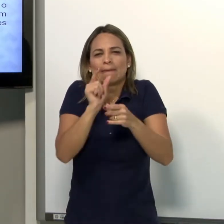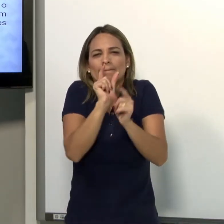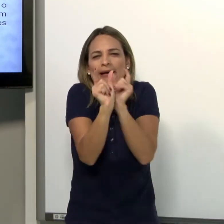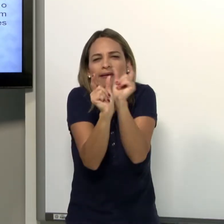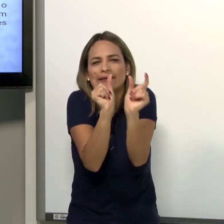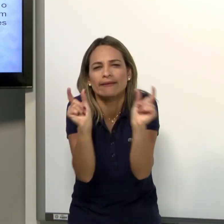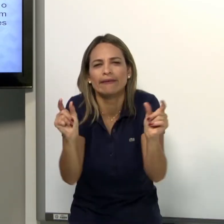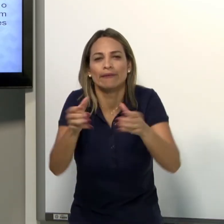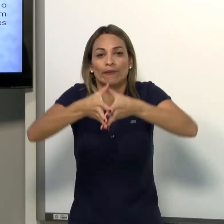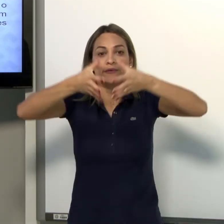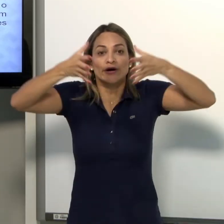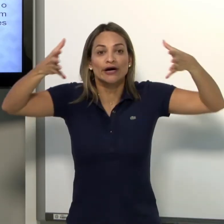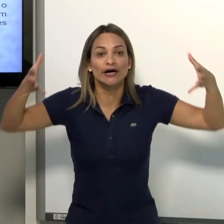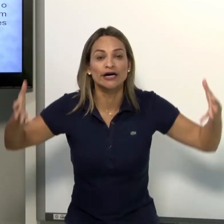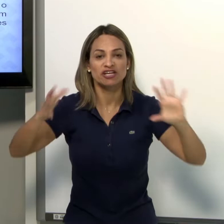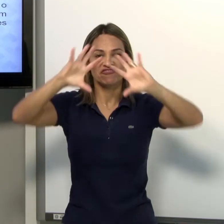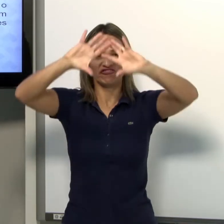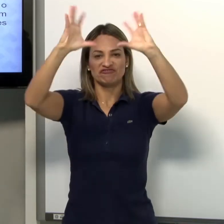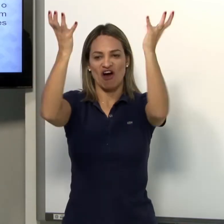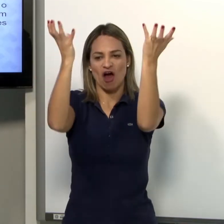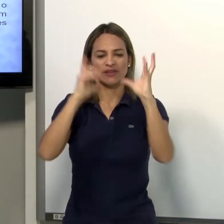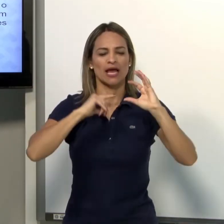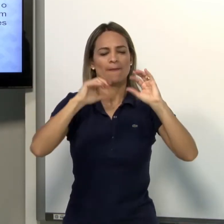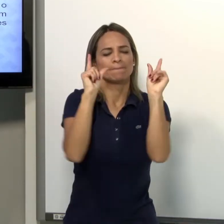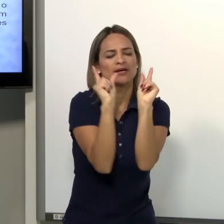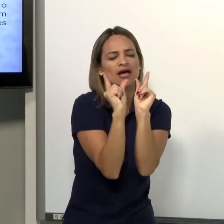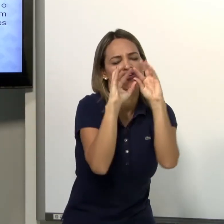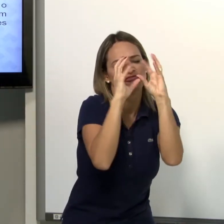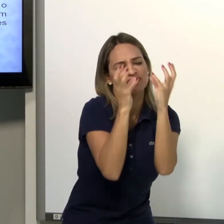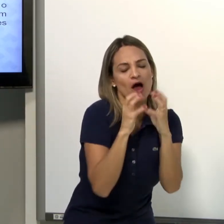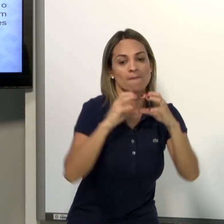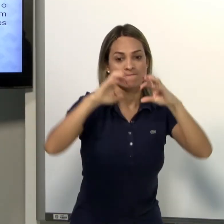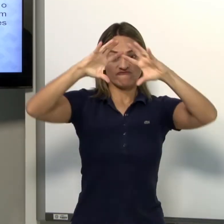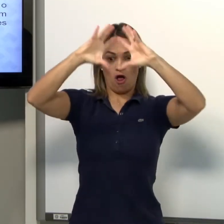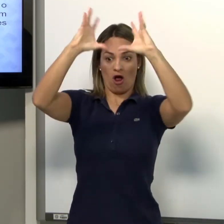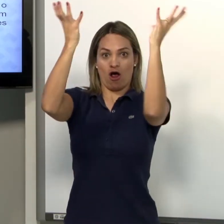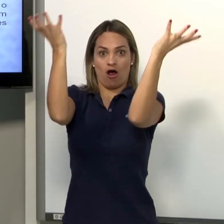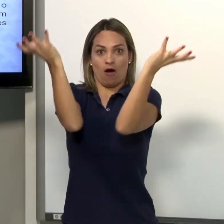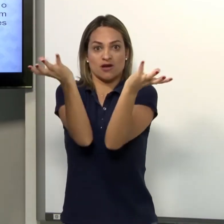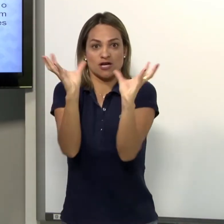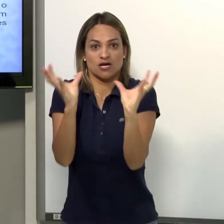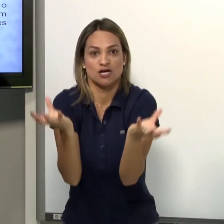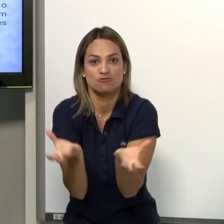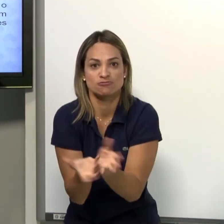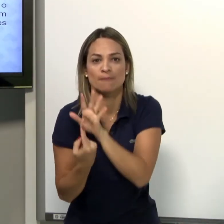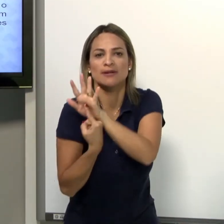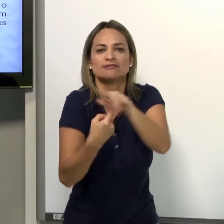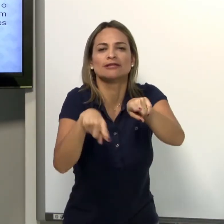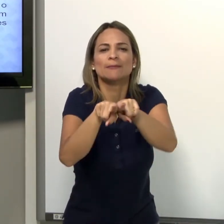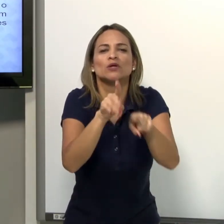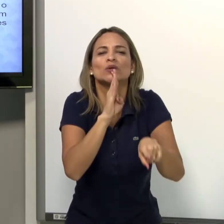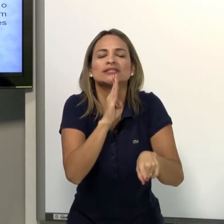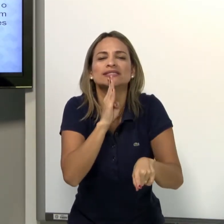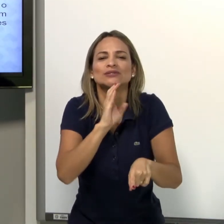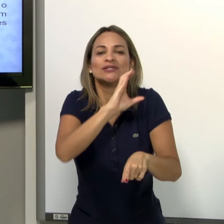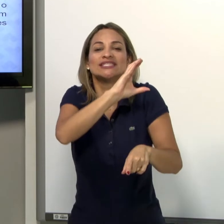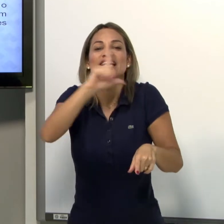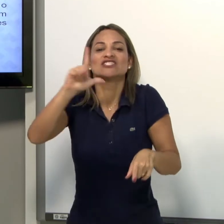Classificadores, especificadores. Definem tamanho, forma, se ele é pequeno, se ele é muito grande. Também